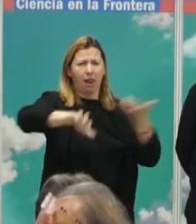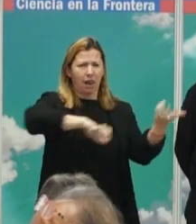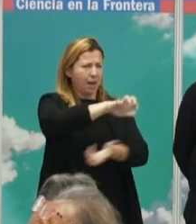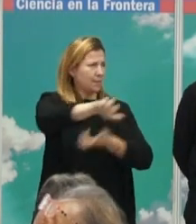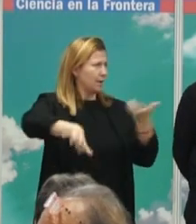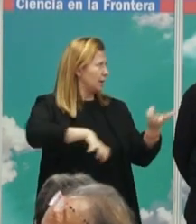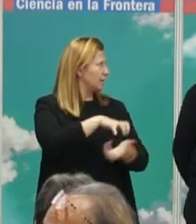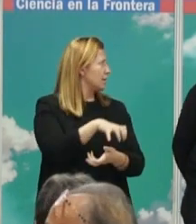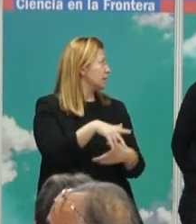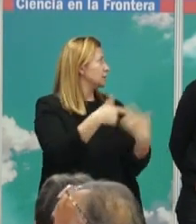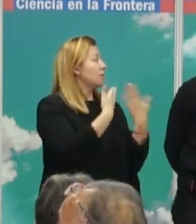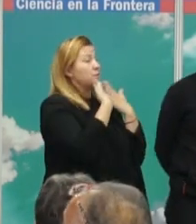Gracias